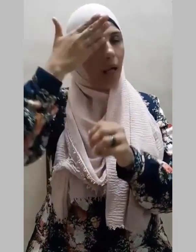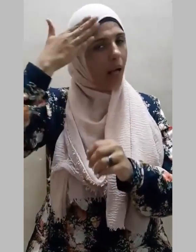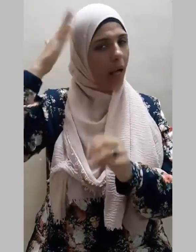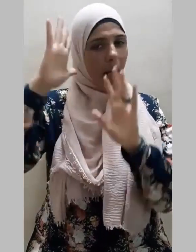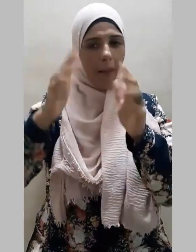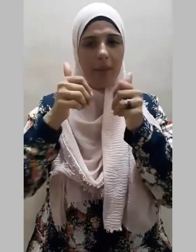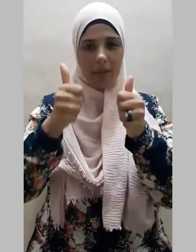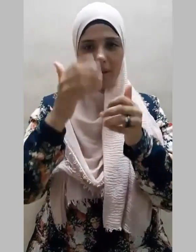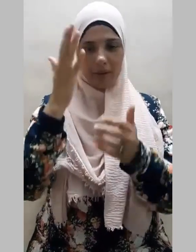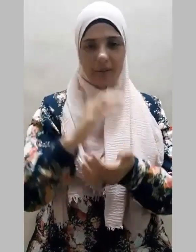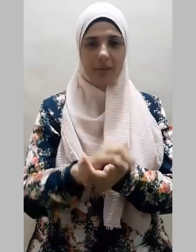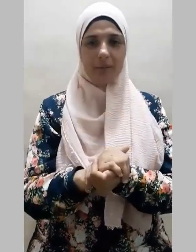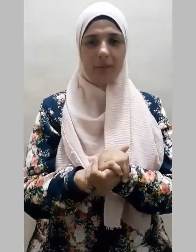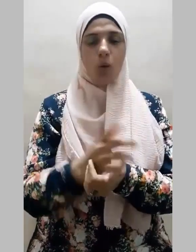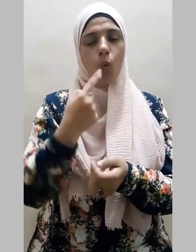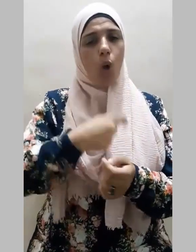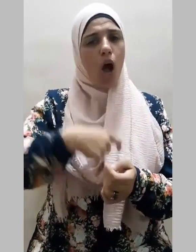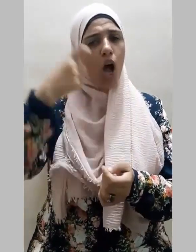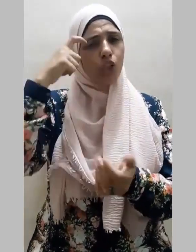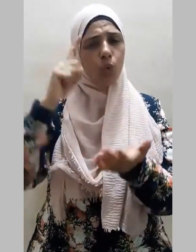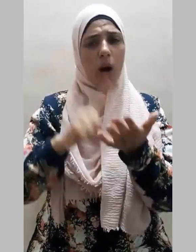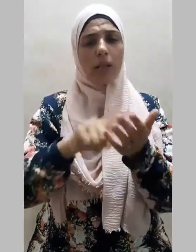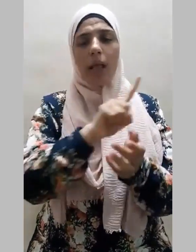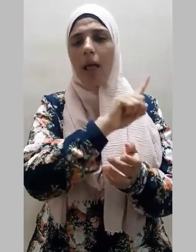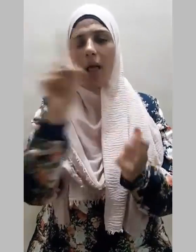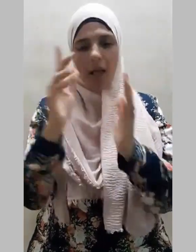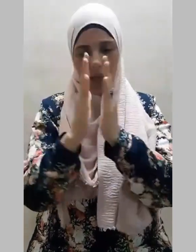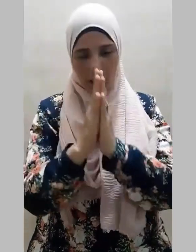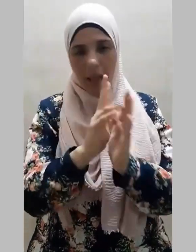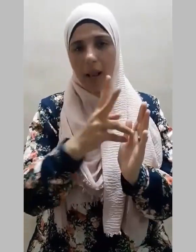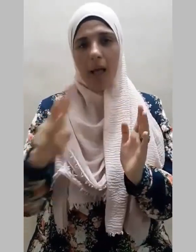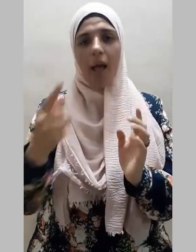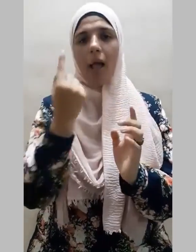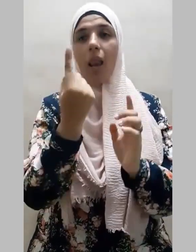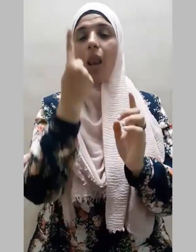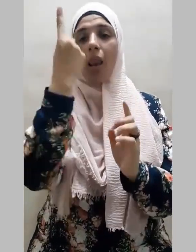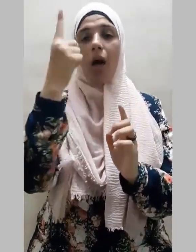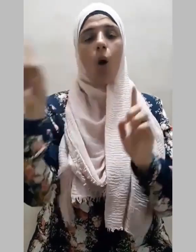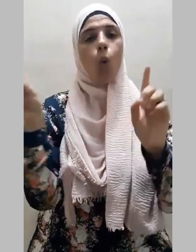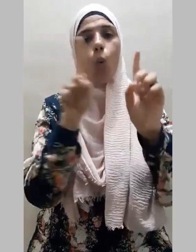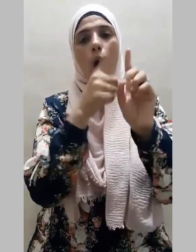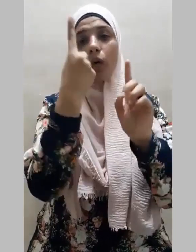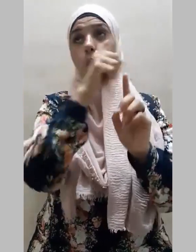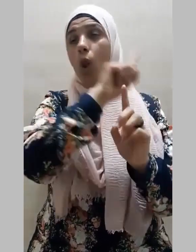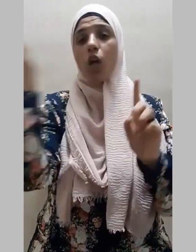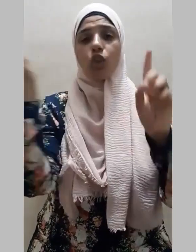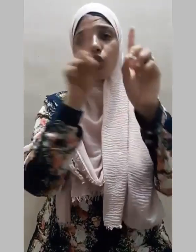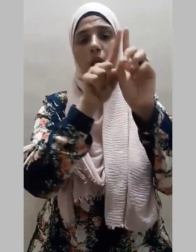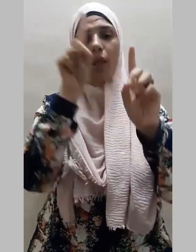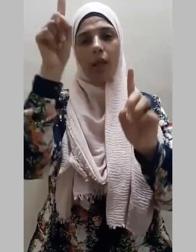وأشهد أن لا إله إلا الله وحده لا شريك له